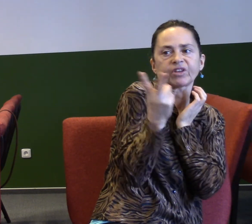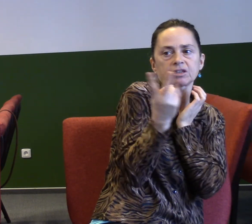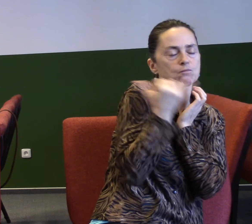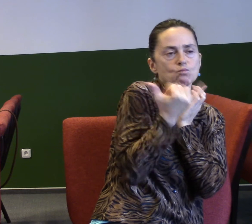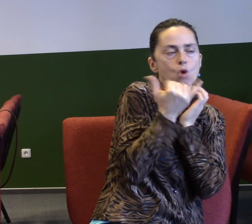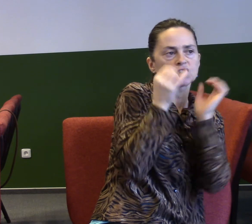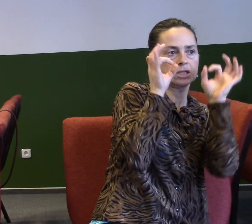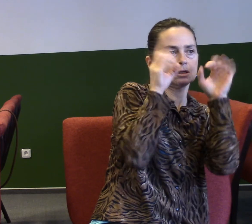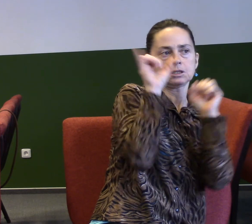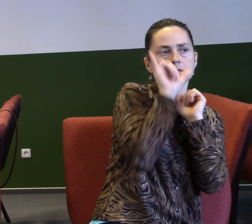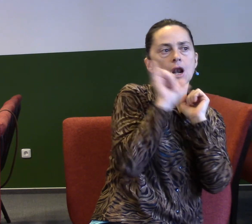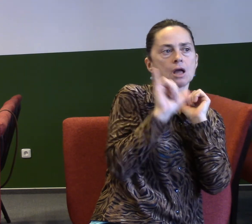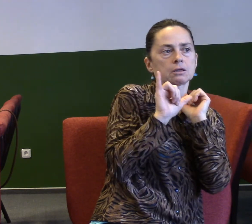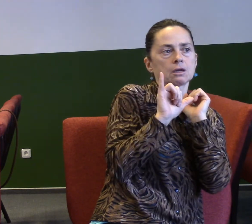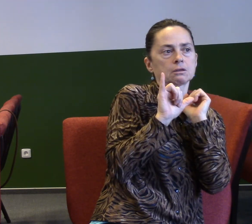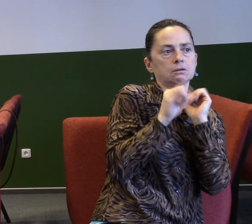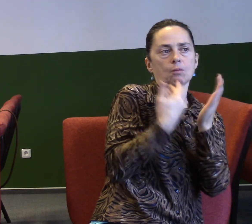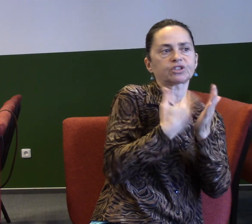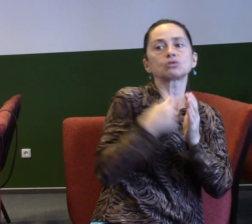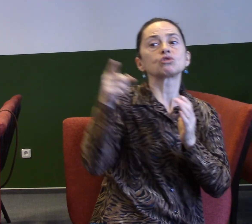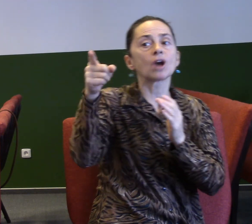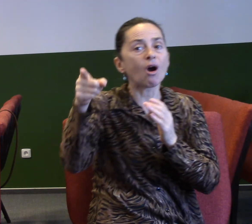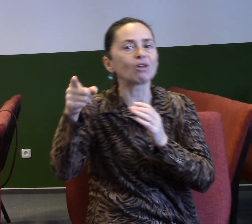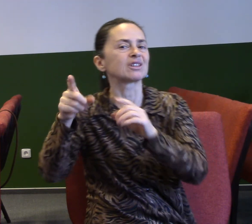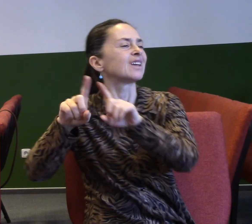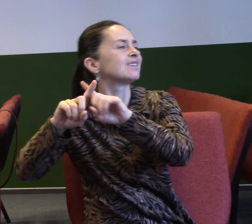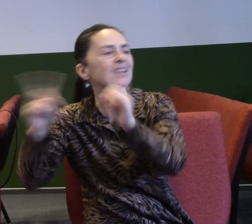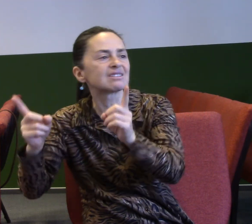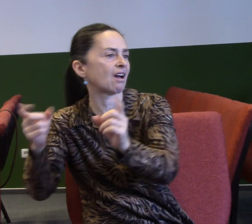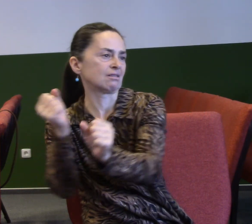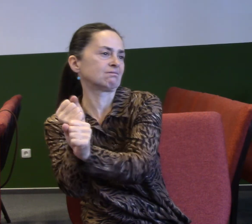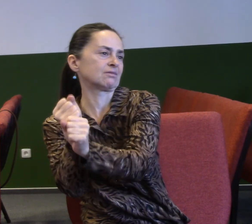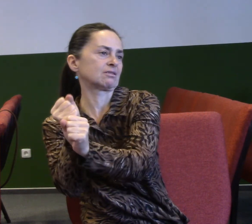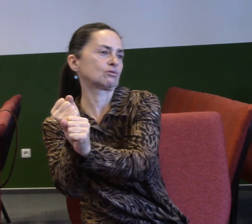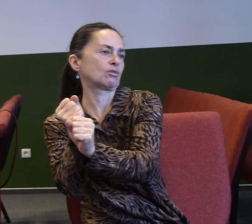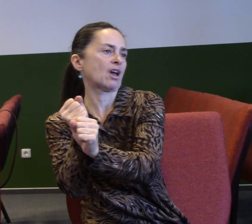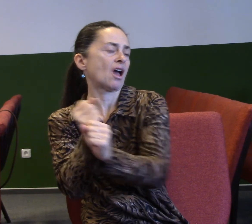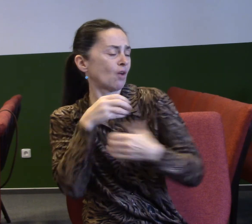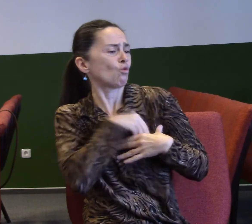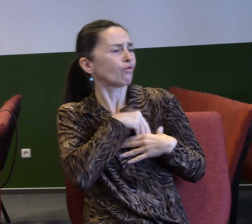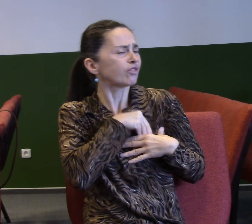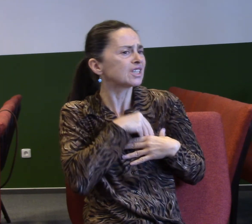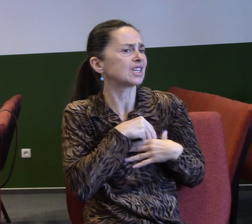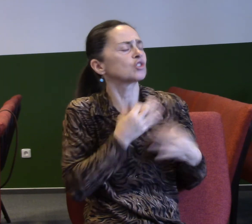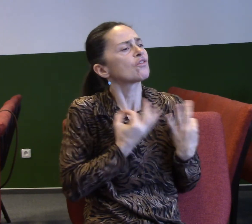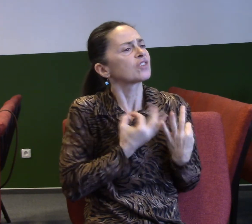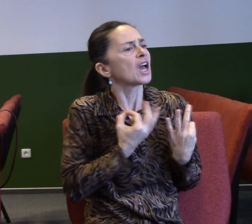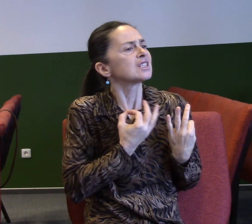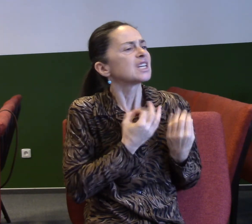Častokrát je to ale i o tom, že máme v sobě nevyřešené věci. Zjistil jsem, že jeden z nejsilnějších filtrů,